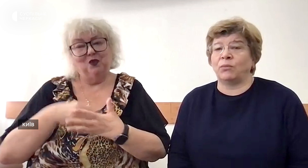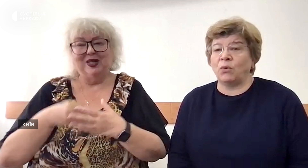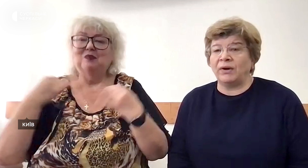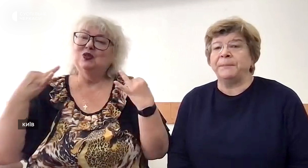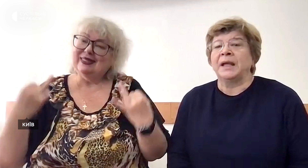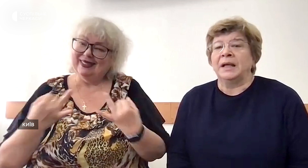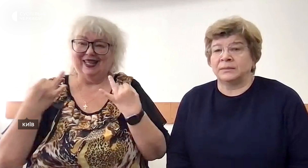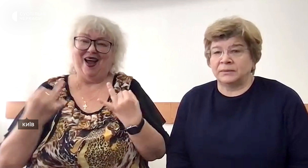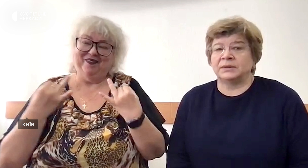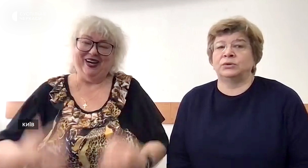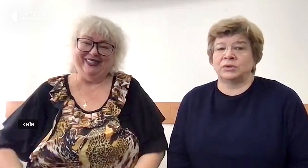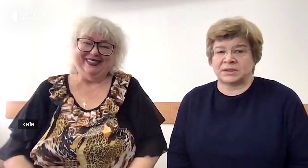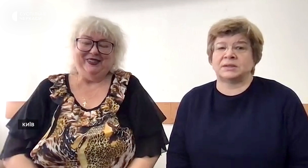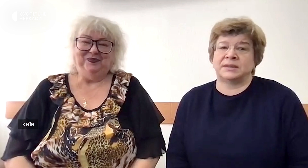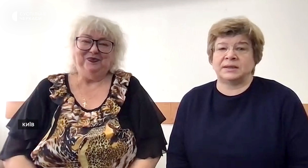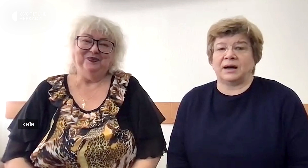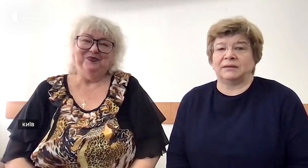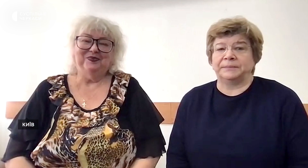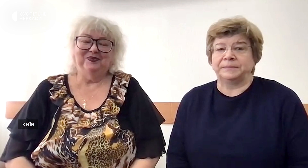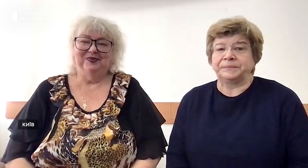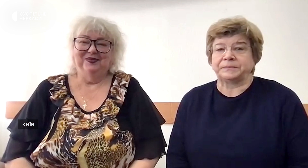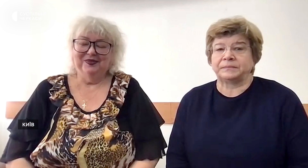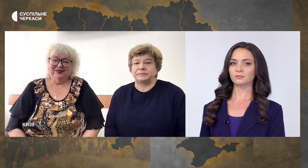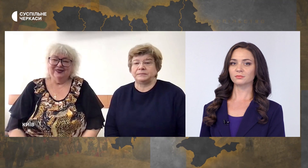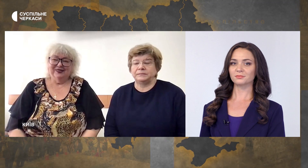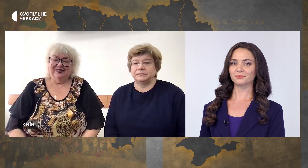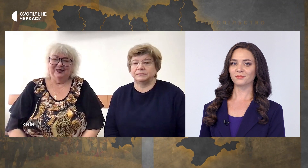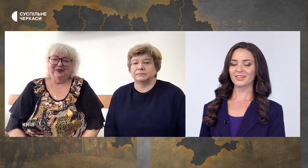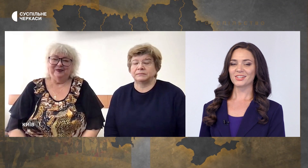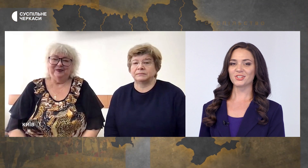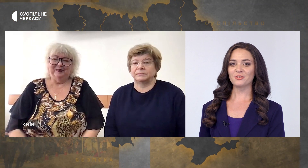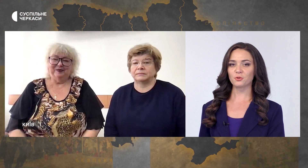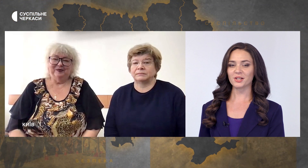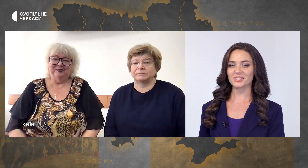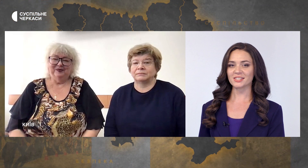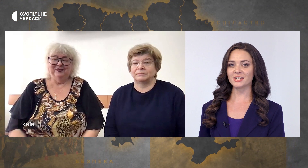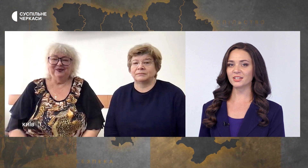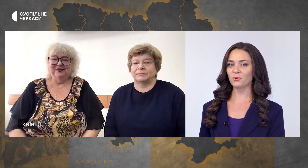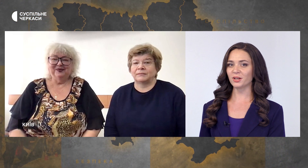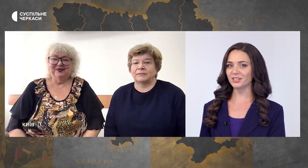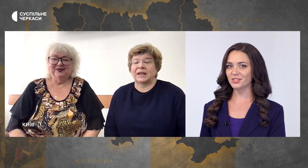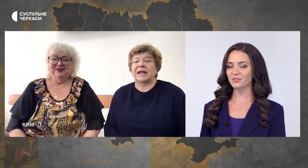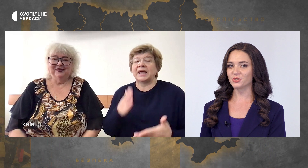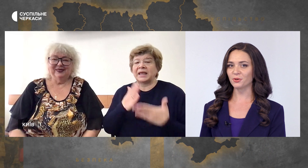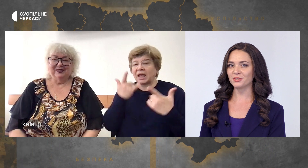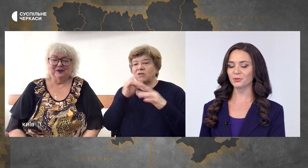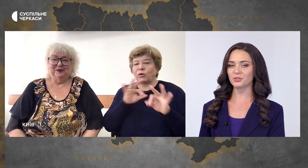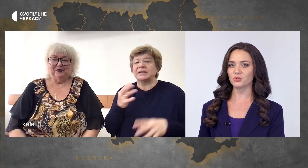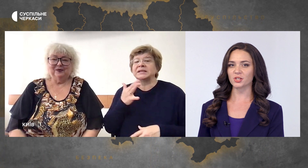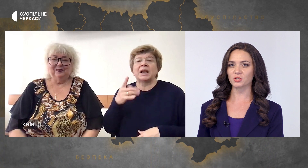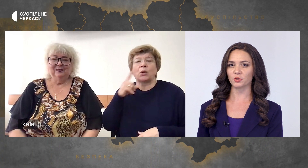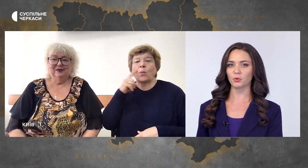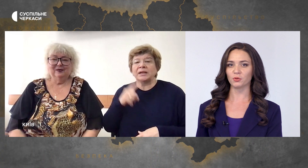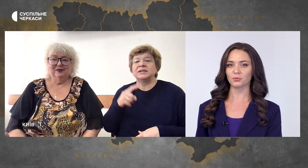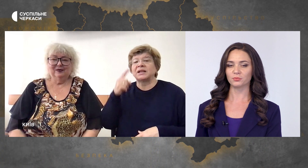що жестова мова цікава. Чи є інформація? Скільки українців сьогодні